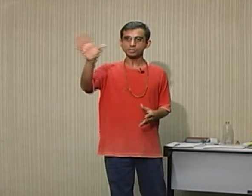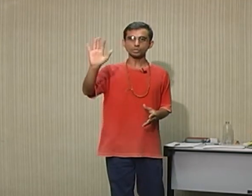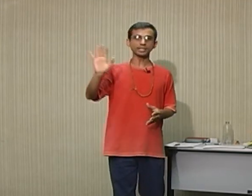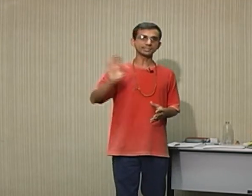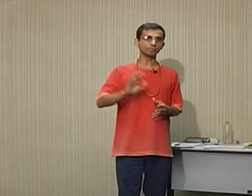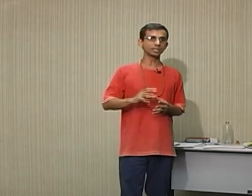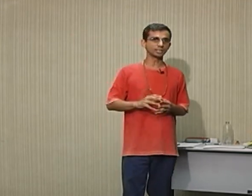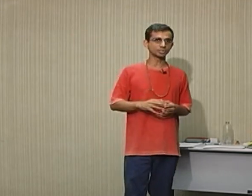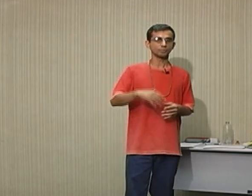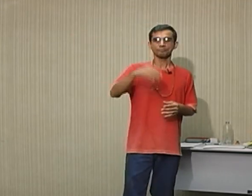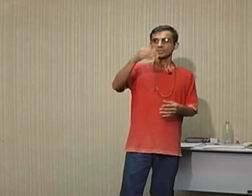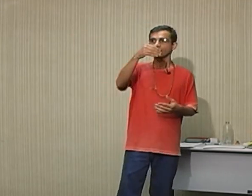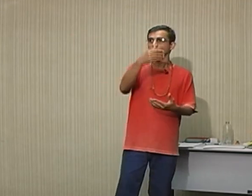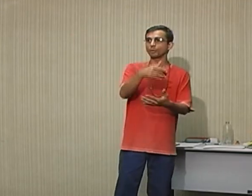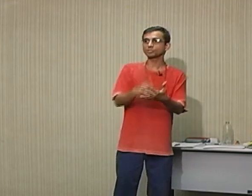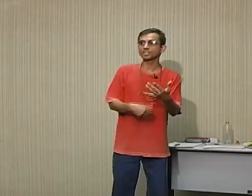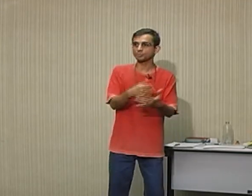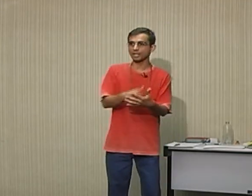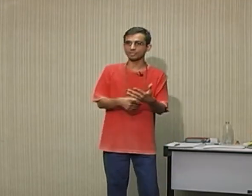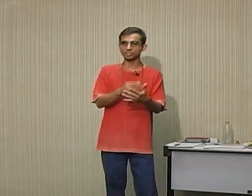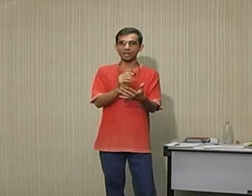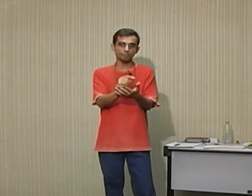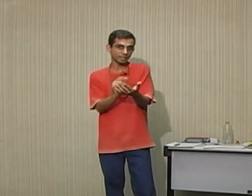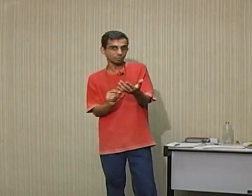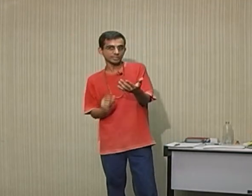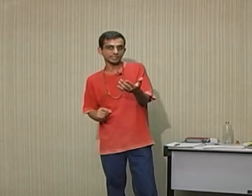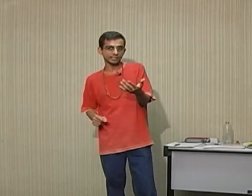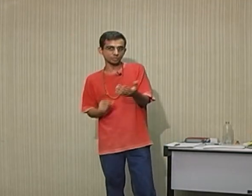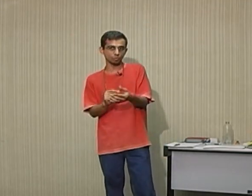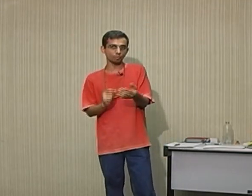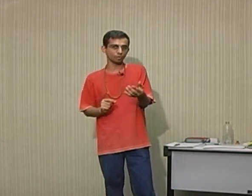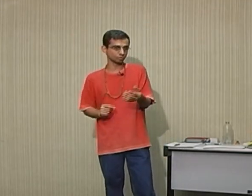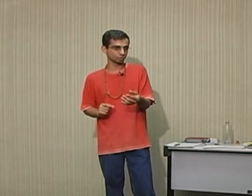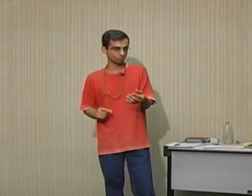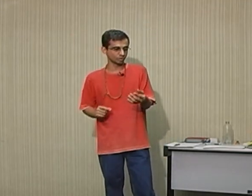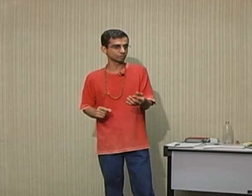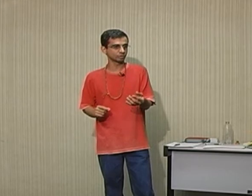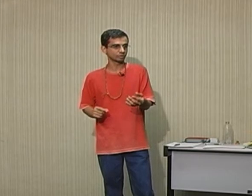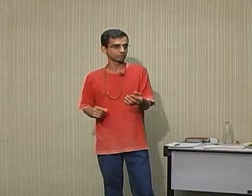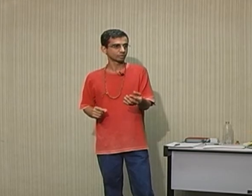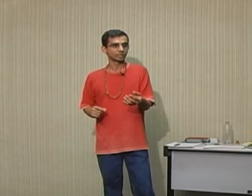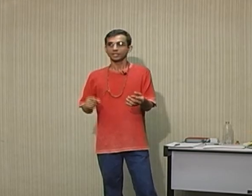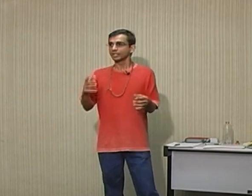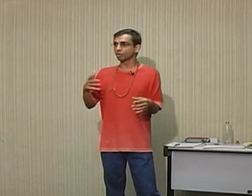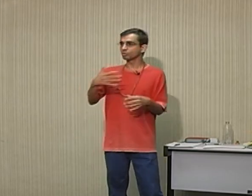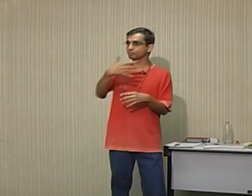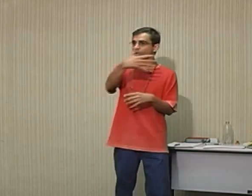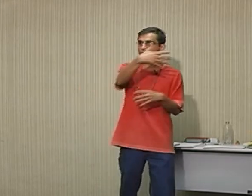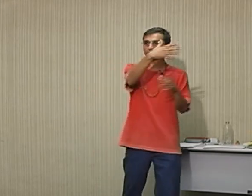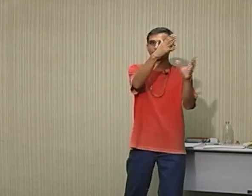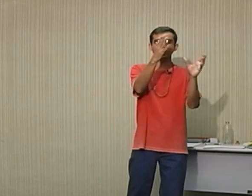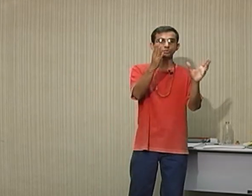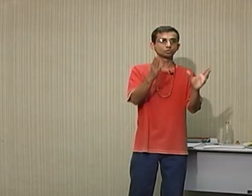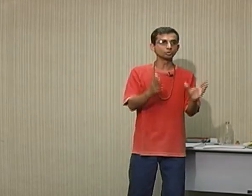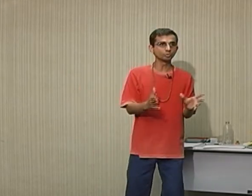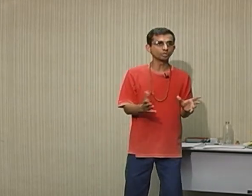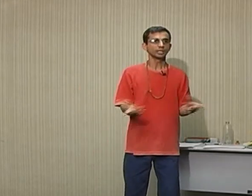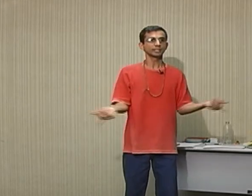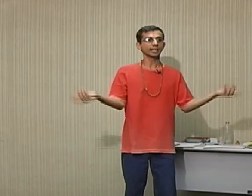história é semelhante. Eu posso ter as palavras-chave para não me esquecer de algum ponto ou de outro. Eu posso ter um resumo, que é